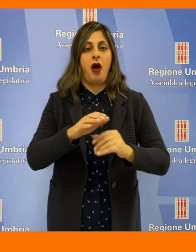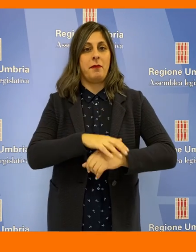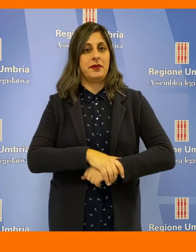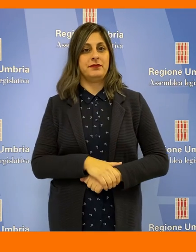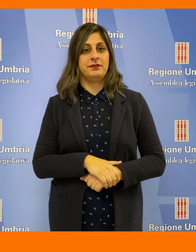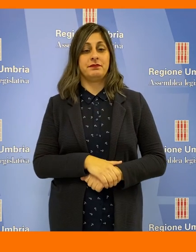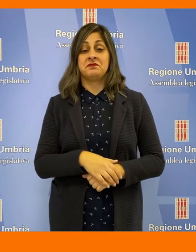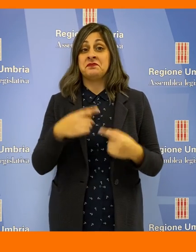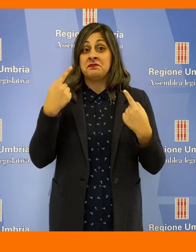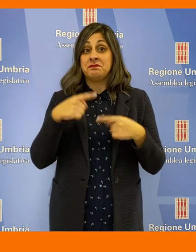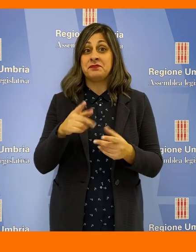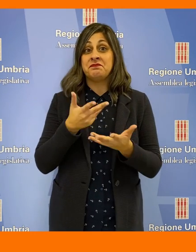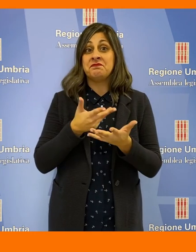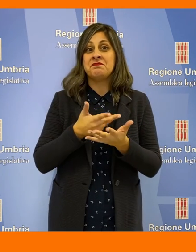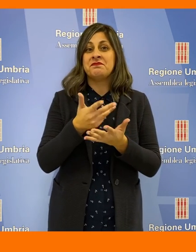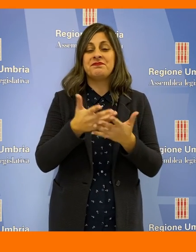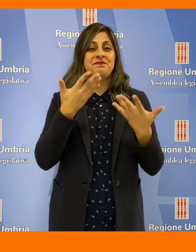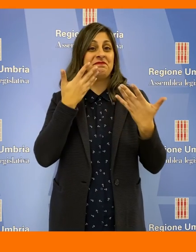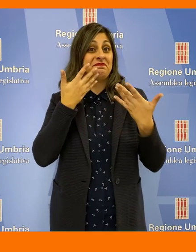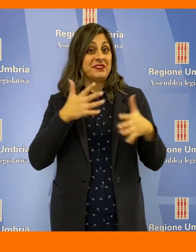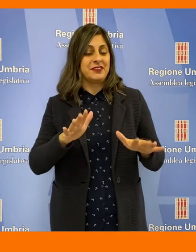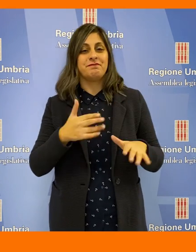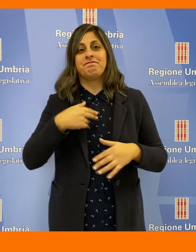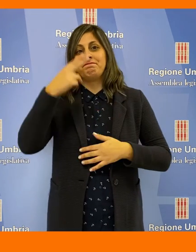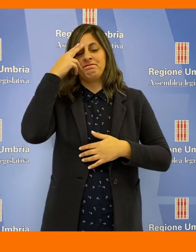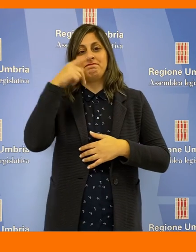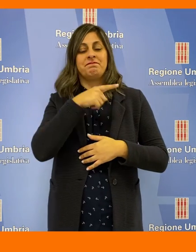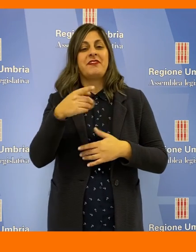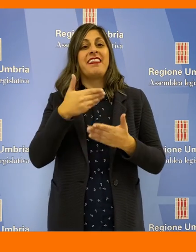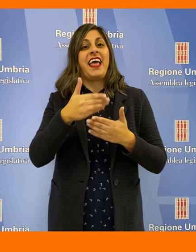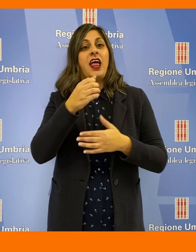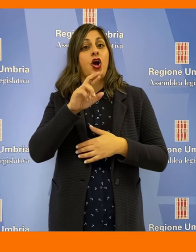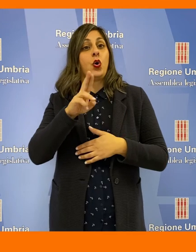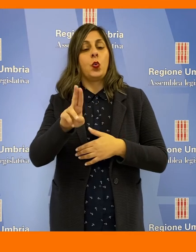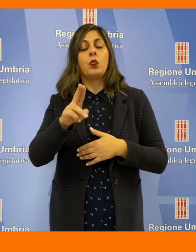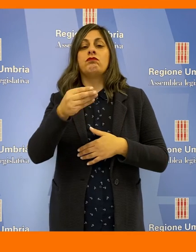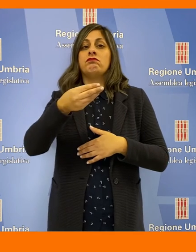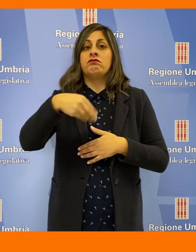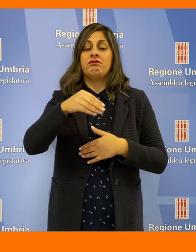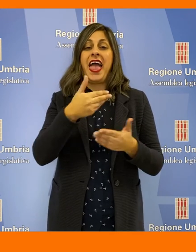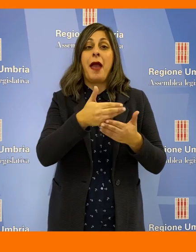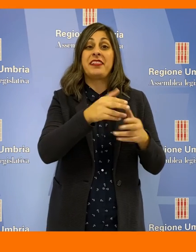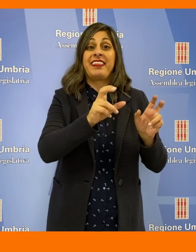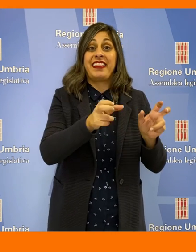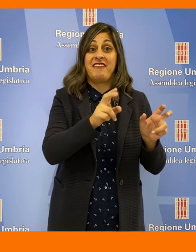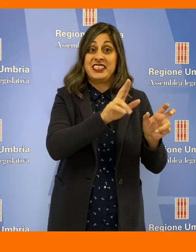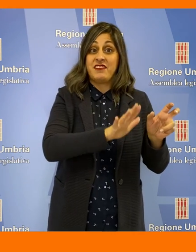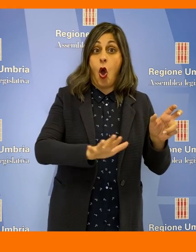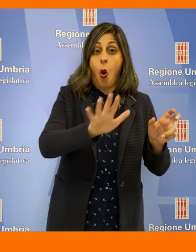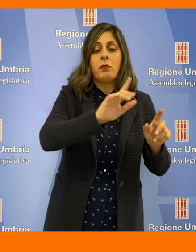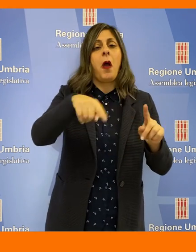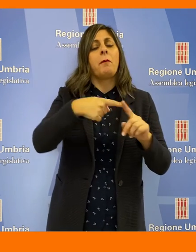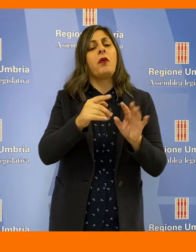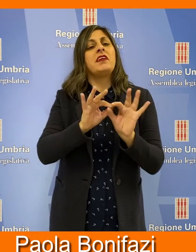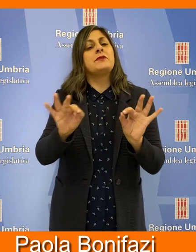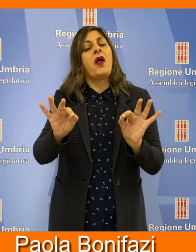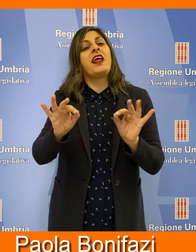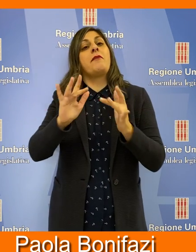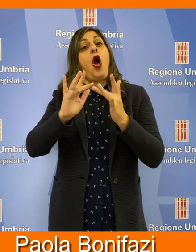Ed anche per questa edizione è tutto, vi ricordo che TeleCRU va in onda sulle emittenti televisive dell'Umbria e è disponibile anche in rete